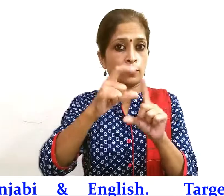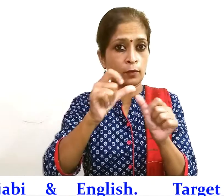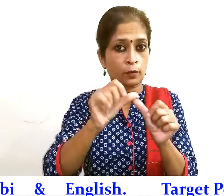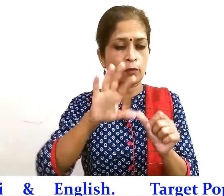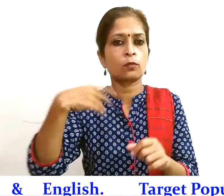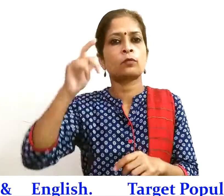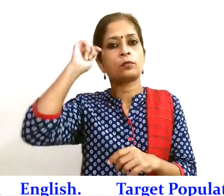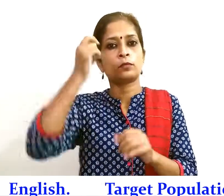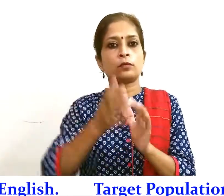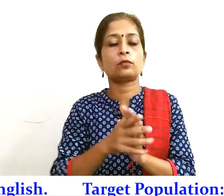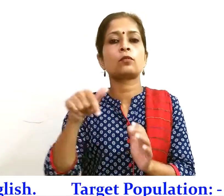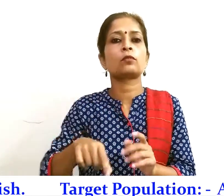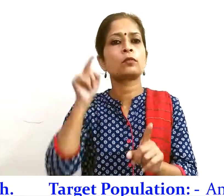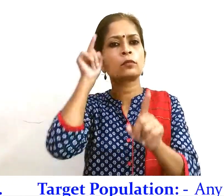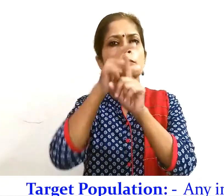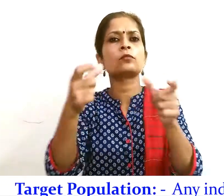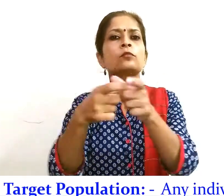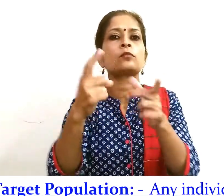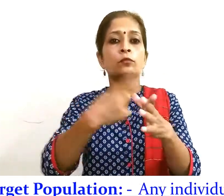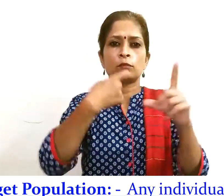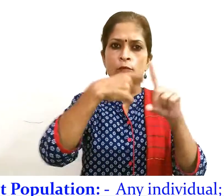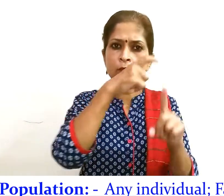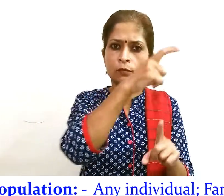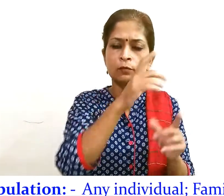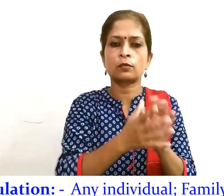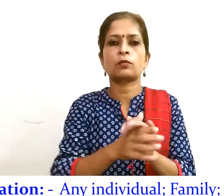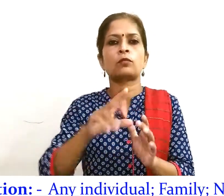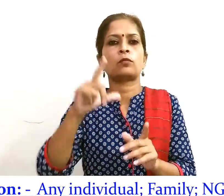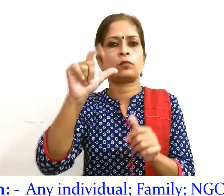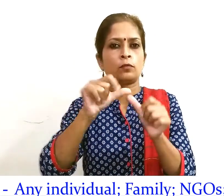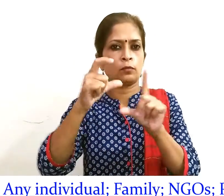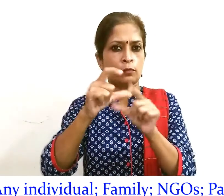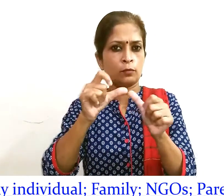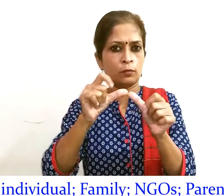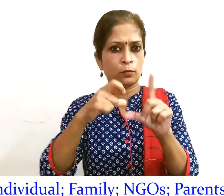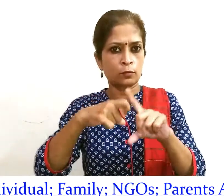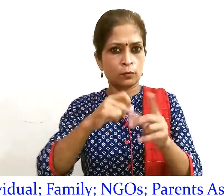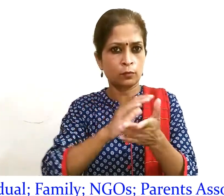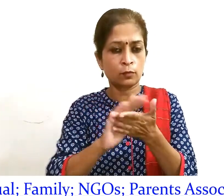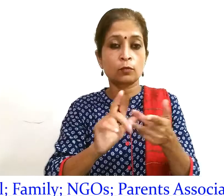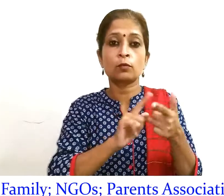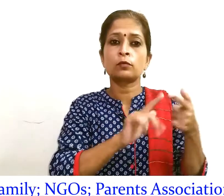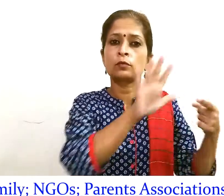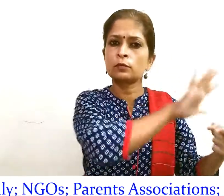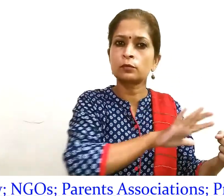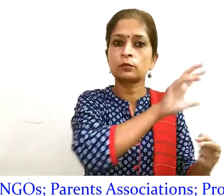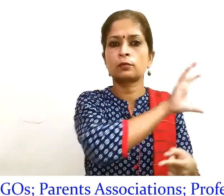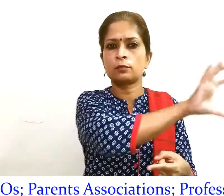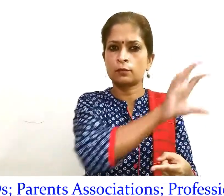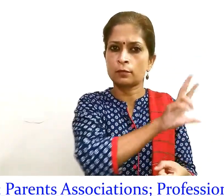समुह, जम्मू, लदाट, कश्मीर, पुर्वोत्तर के आठ राज्य, अंडमान तथा